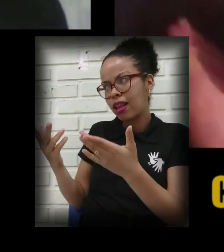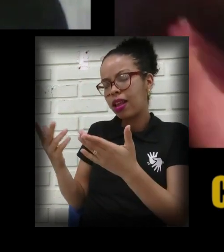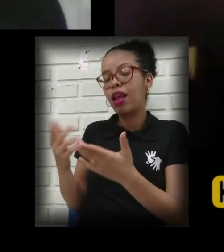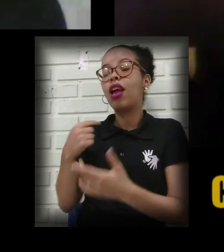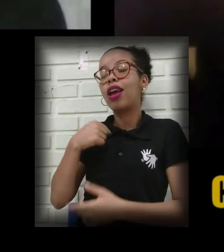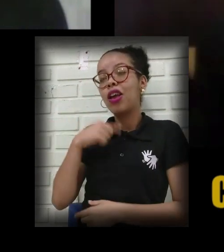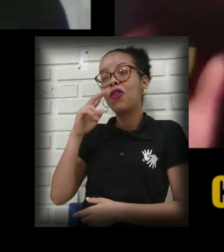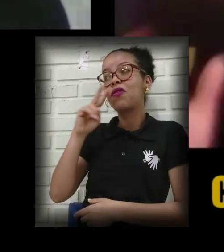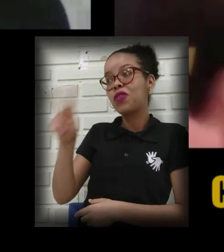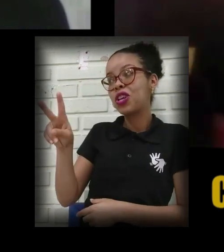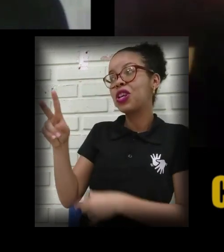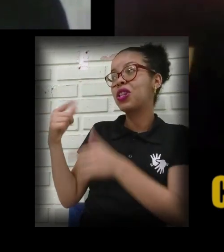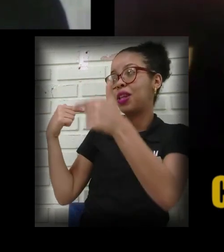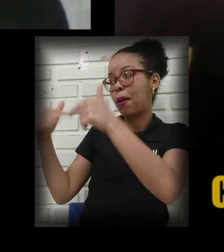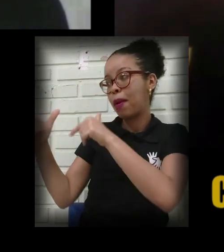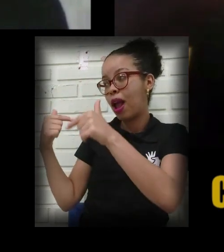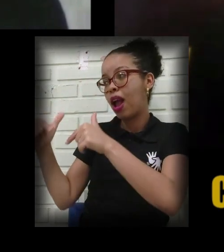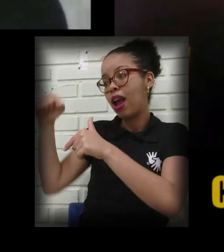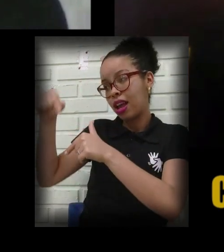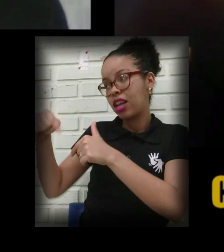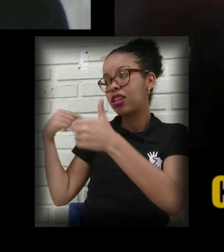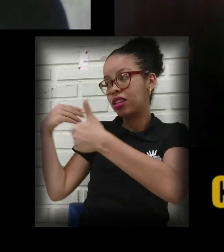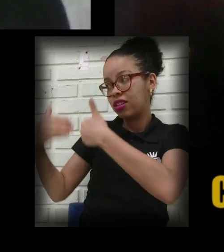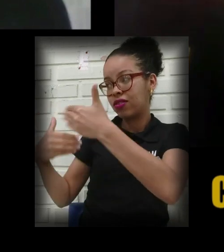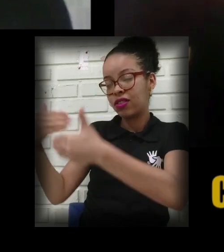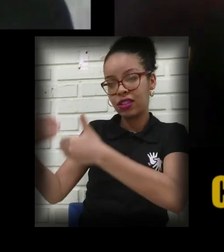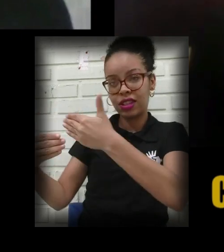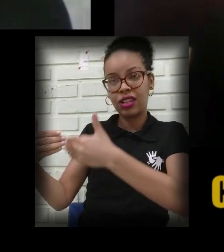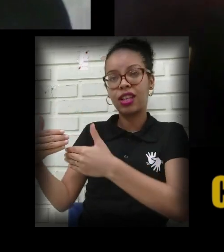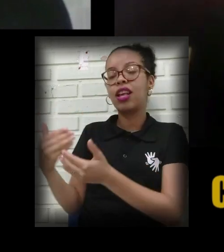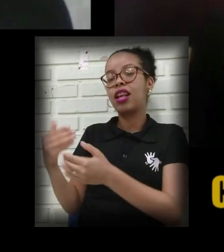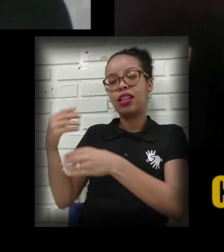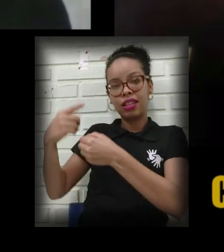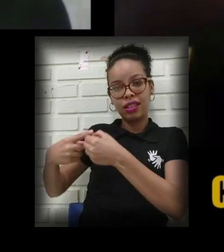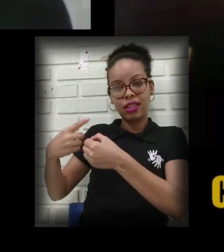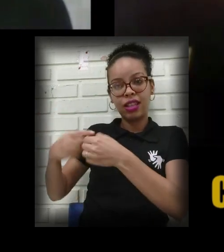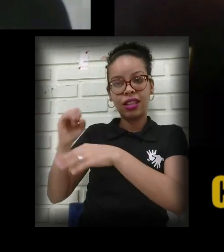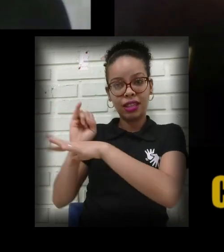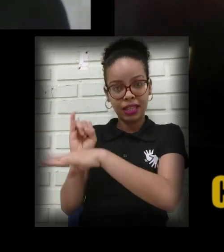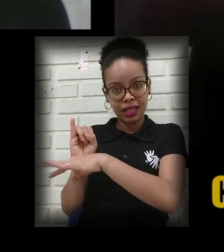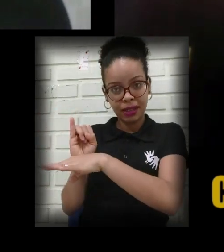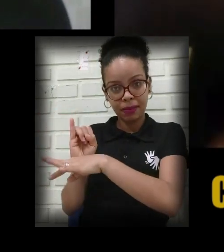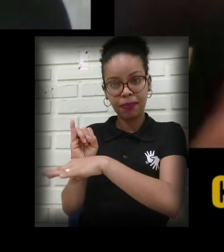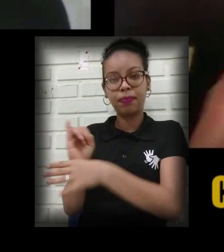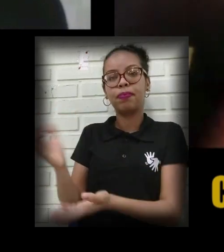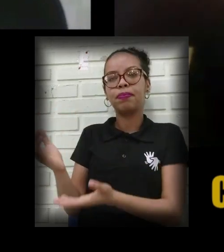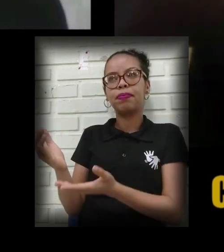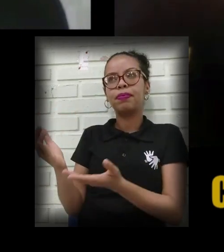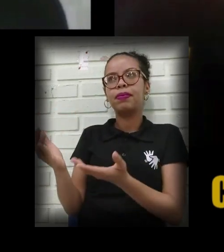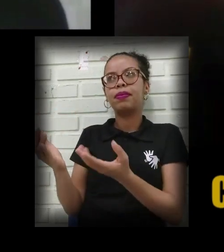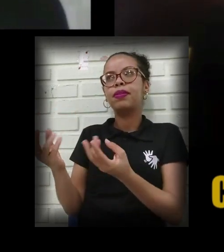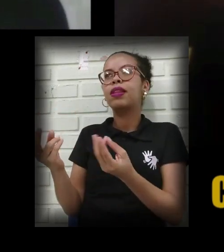um trabalho que foi desenvolvido aqui na cidade de Ilhéus com um grupo de